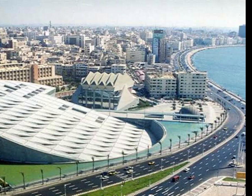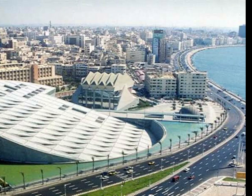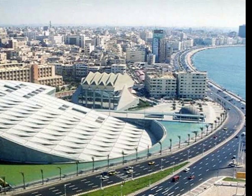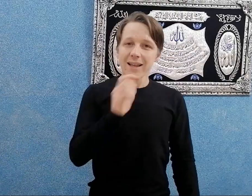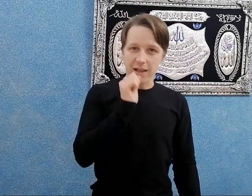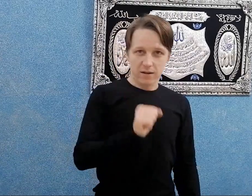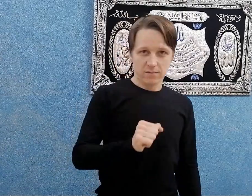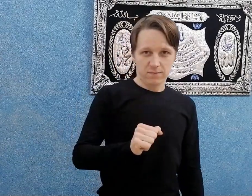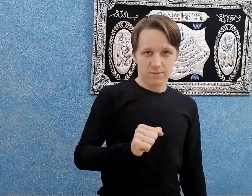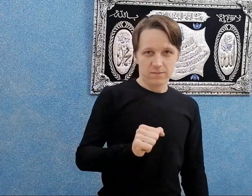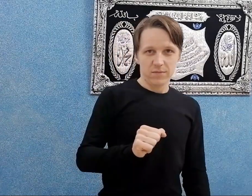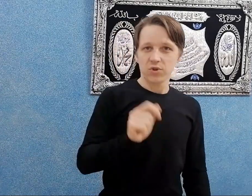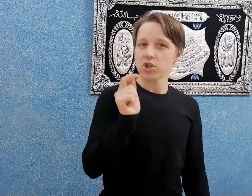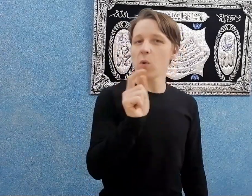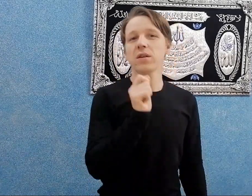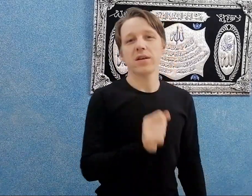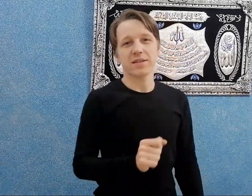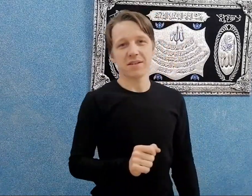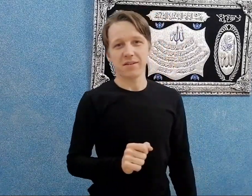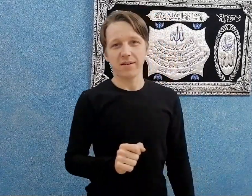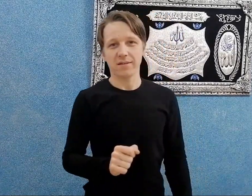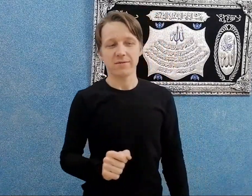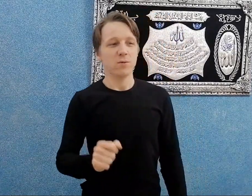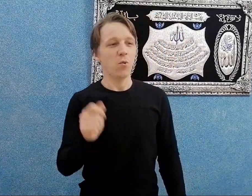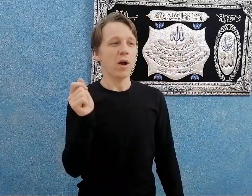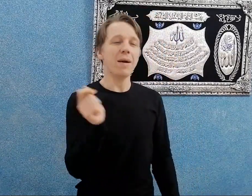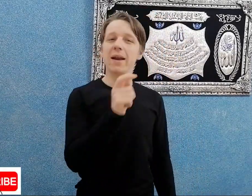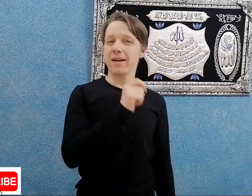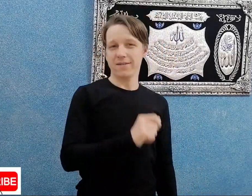تالت حاجة. شواطئ اسكندرية. وجمالها.